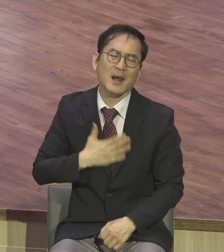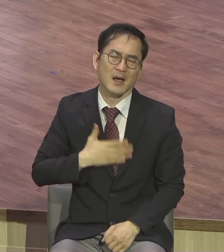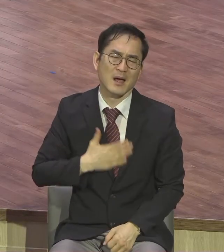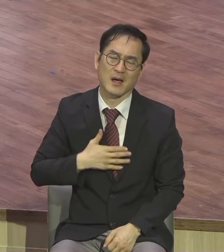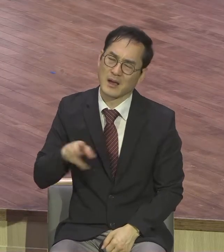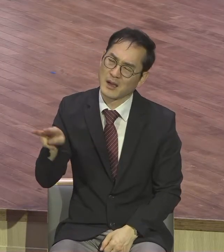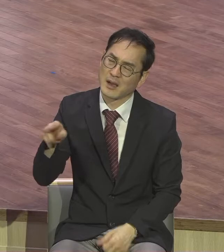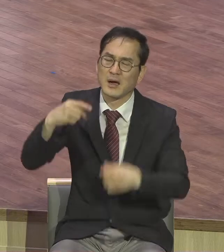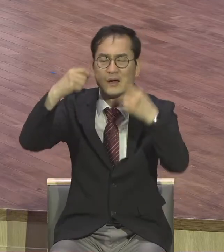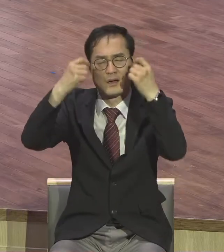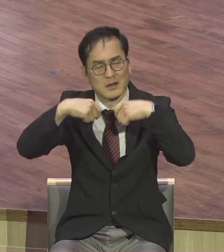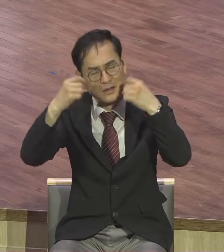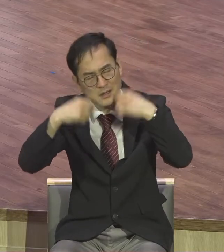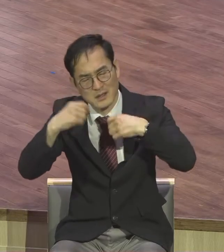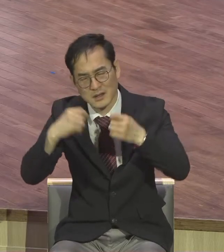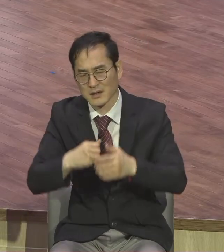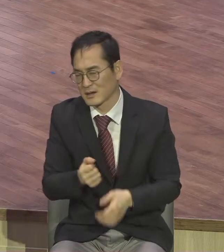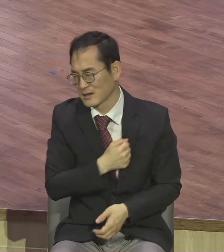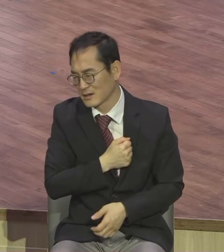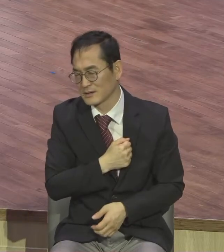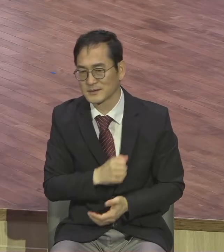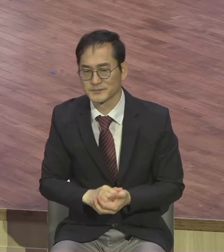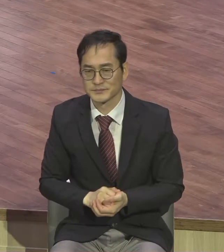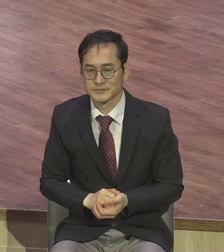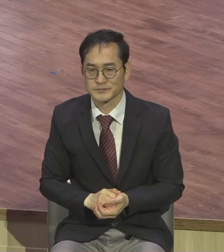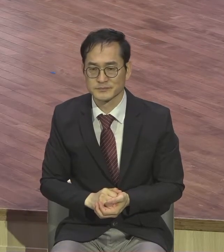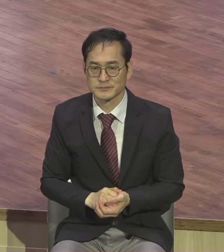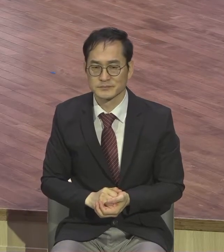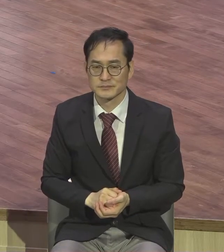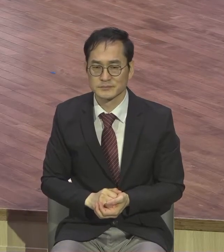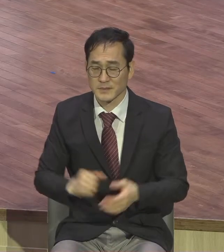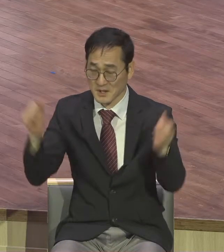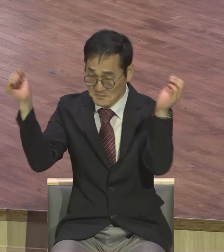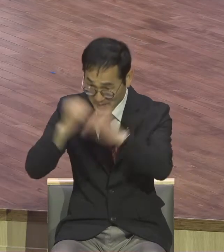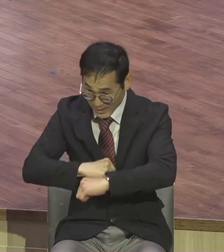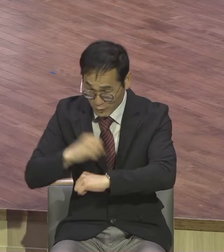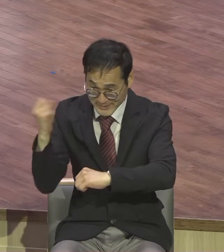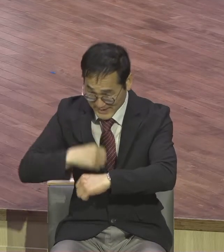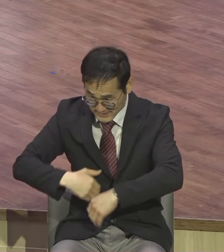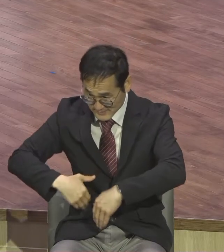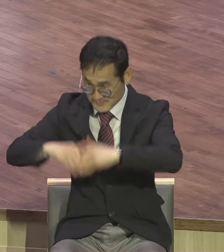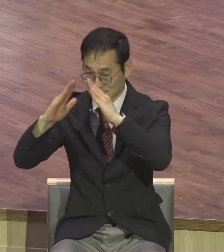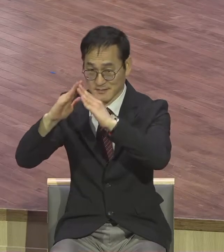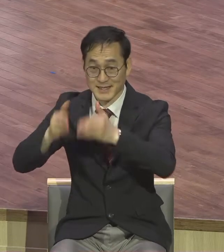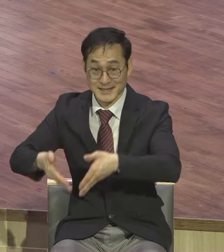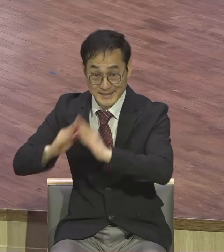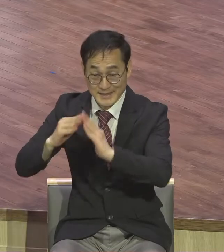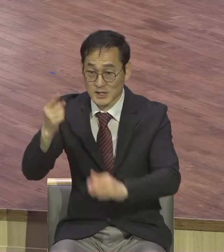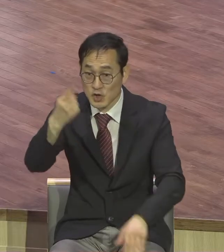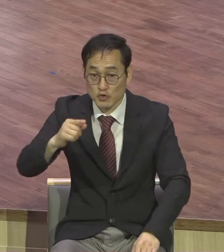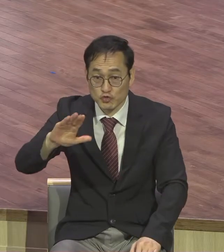없어지고 언제 생겼냐 1948년 2000년 동안 나라가 없었어요